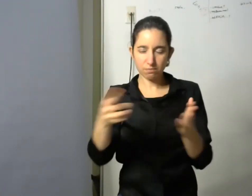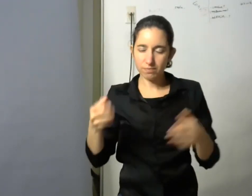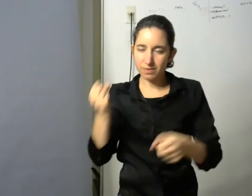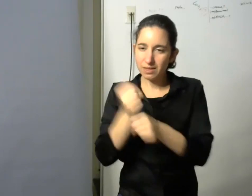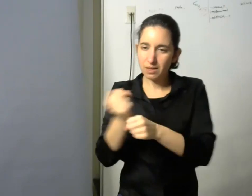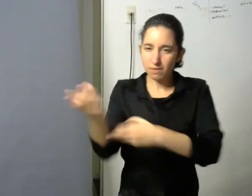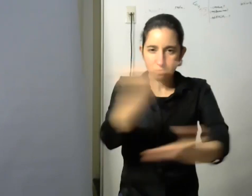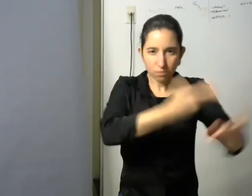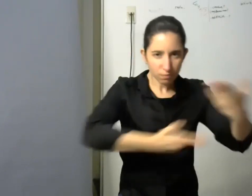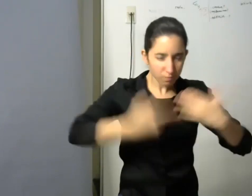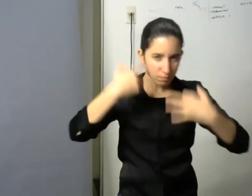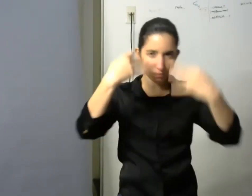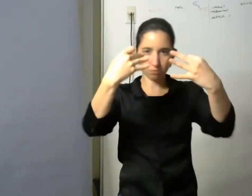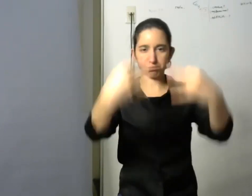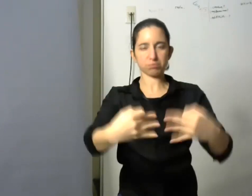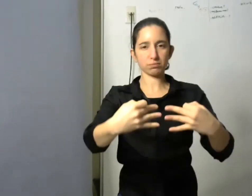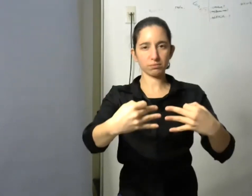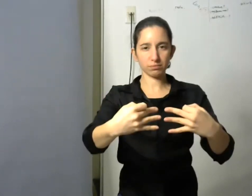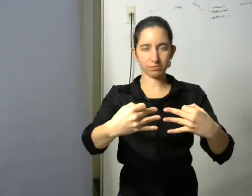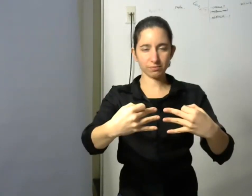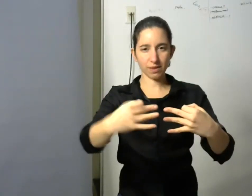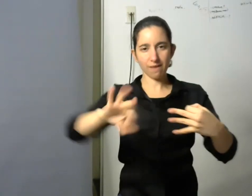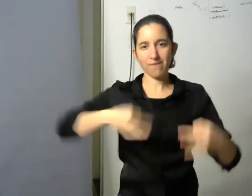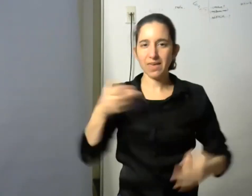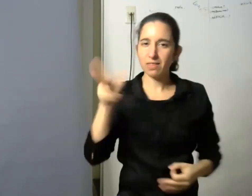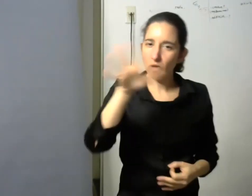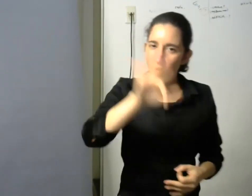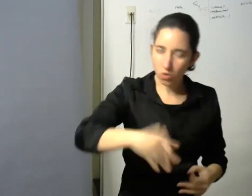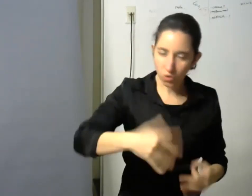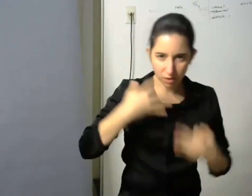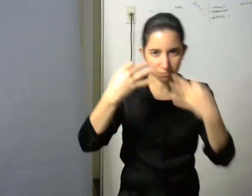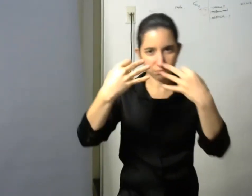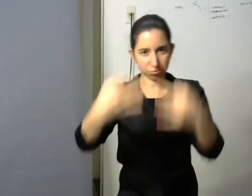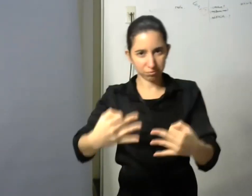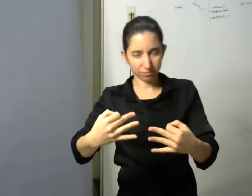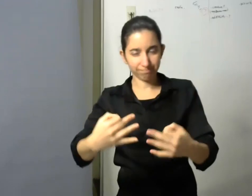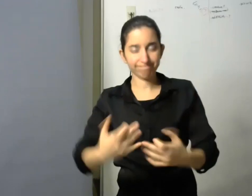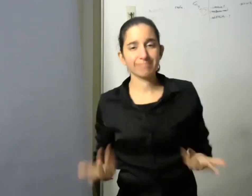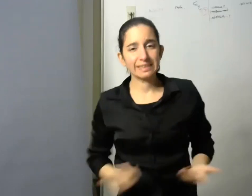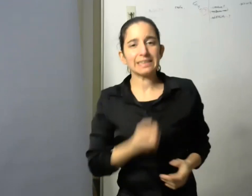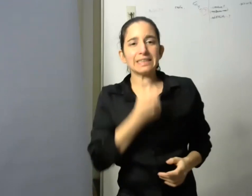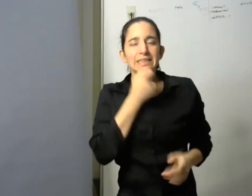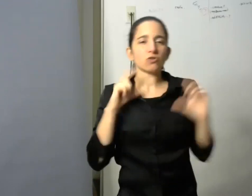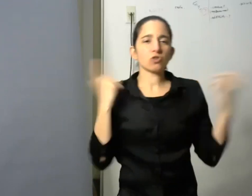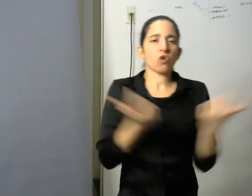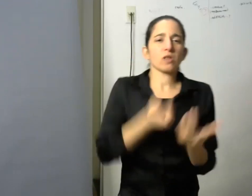es precisamente lo que pasa con una sociedad que genera la grieta la exclusión